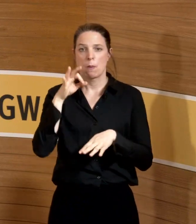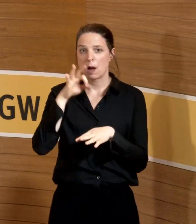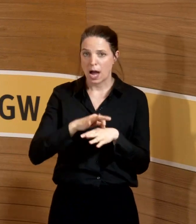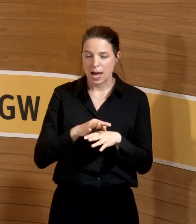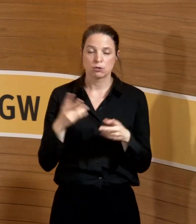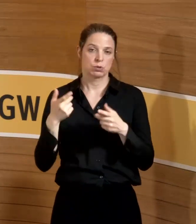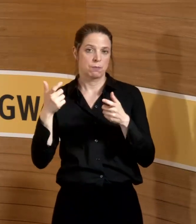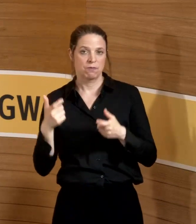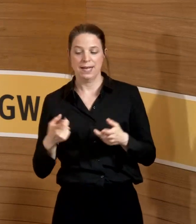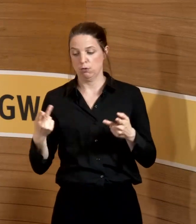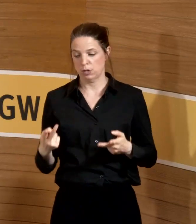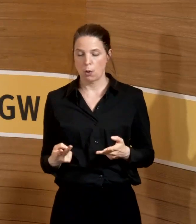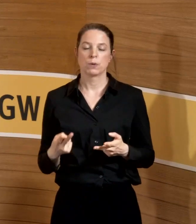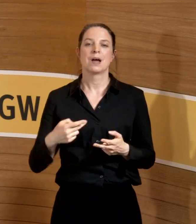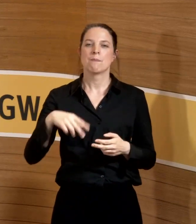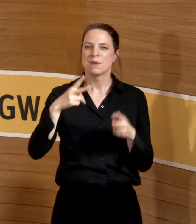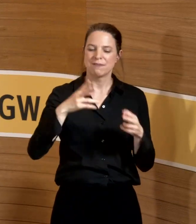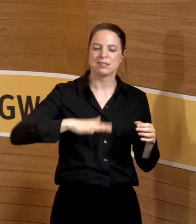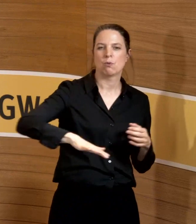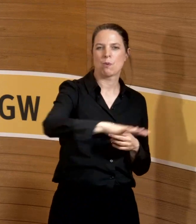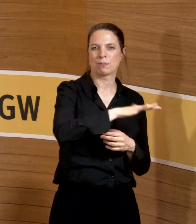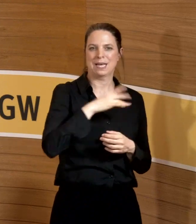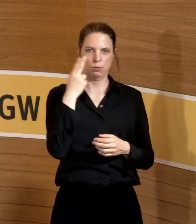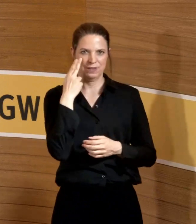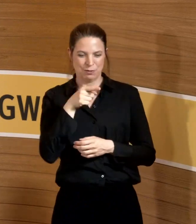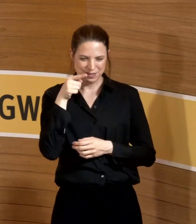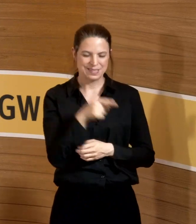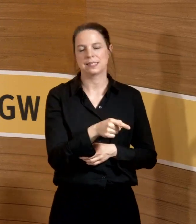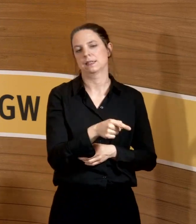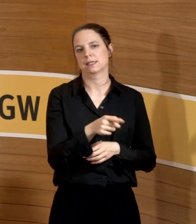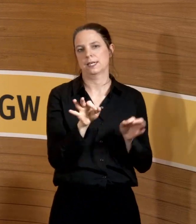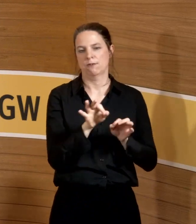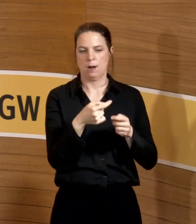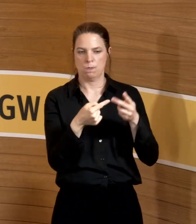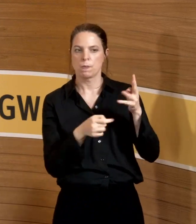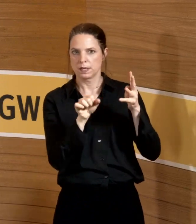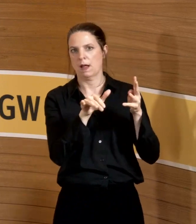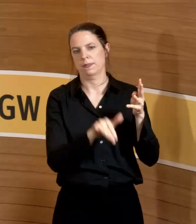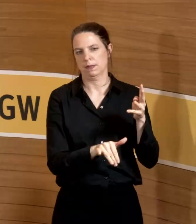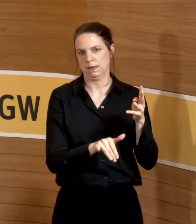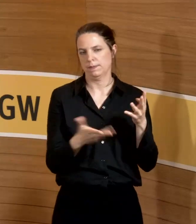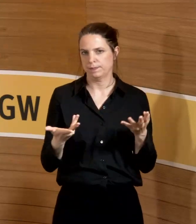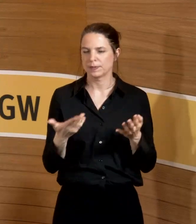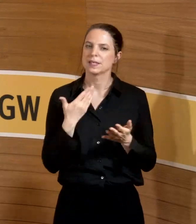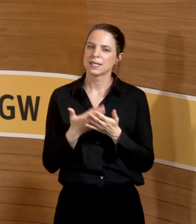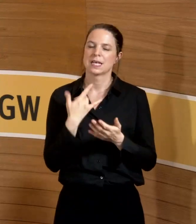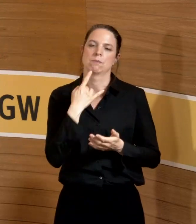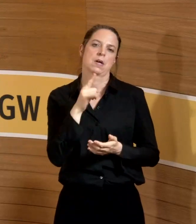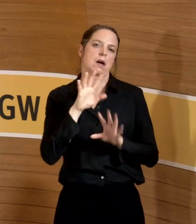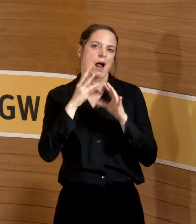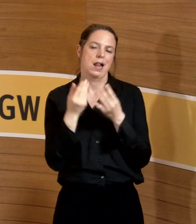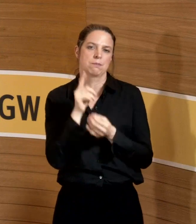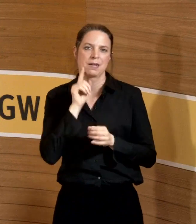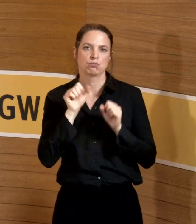habe oder Pflege oder irgendwas anderes, habe ich die Gefährdungen in gleicher Weise. Deswegen habe ich es jetzt einfach mal gesagt, Mutterschutz im Gesundheitswesen.